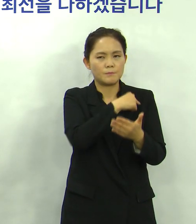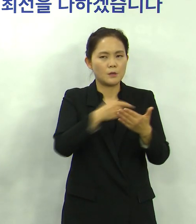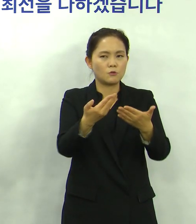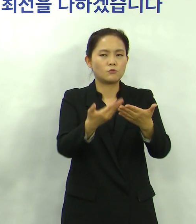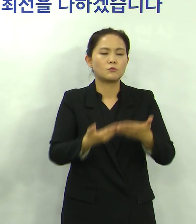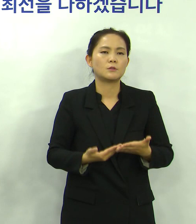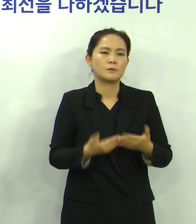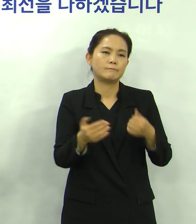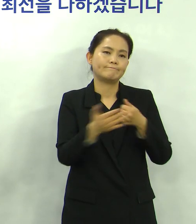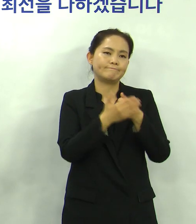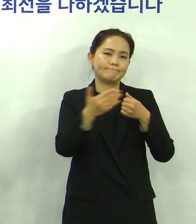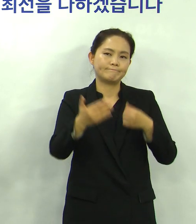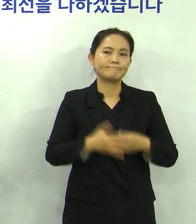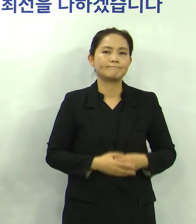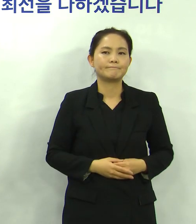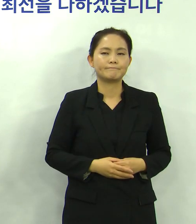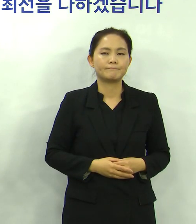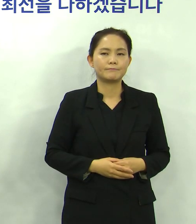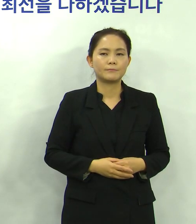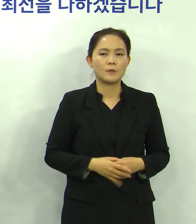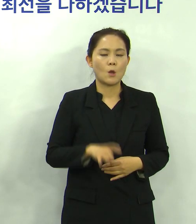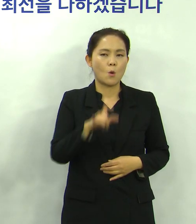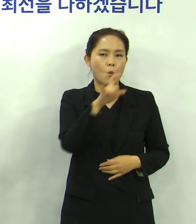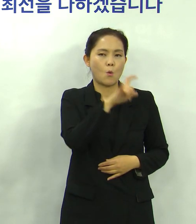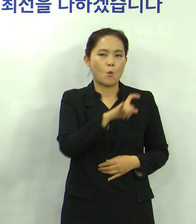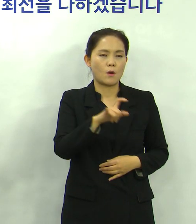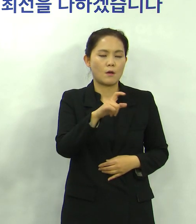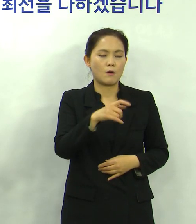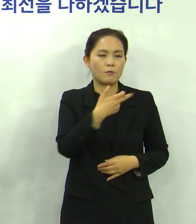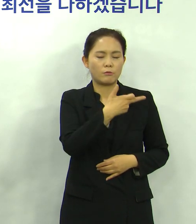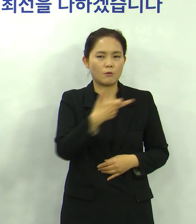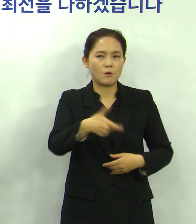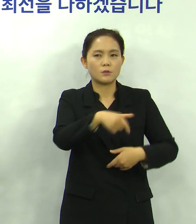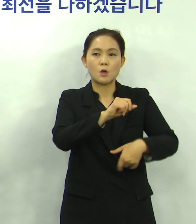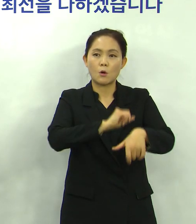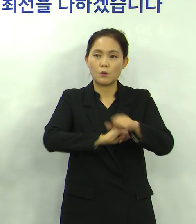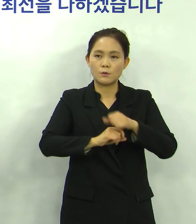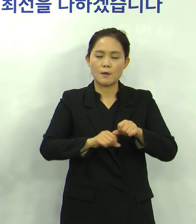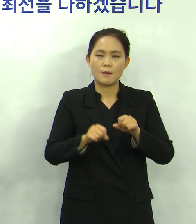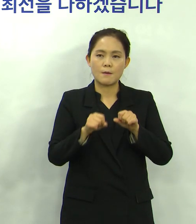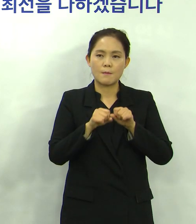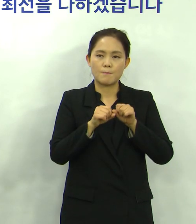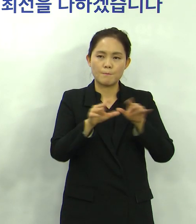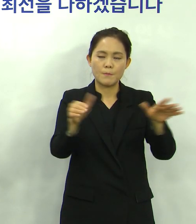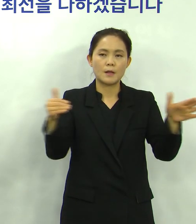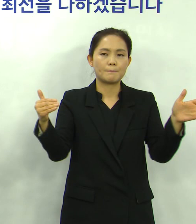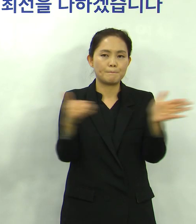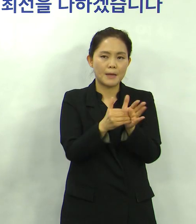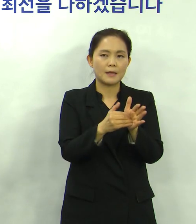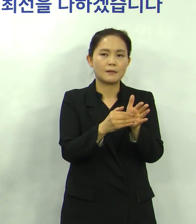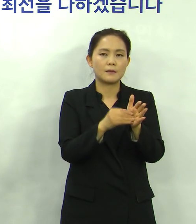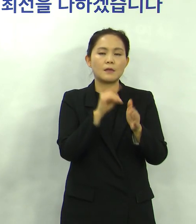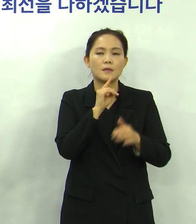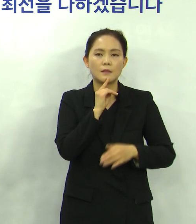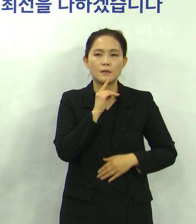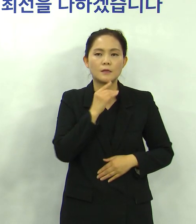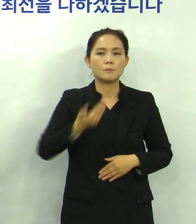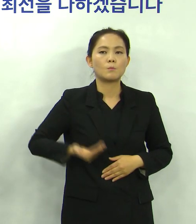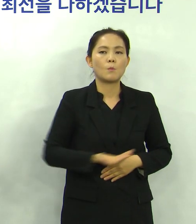때문이라고 합니다 그런 만큼 우리는 코로나19를 더욱 적극적으로 대치해야 하고 그러기 위해선